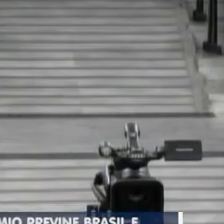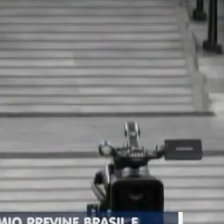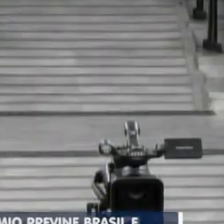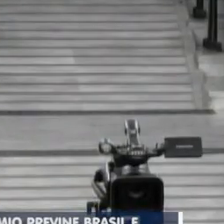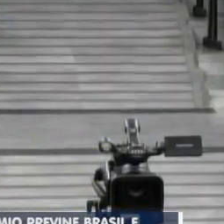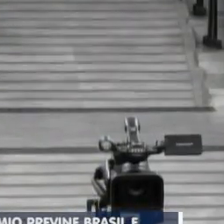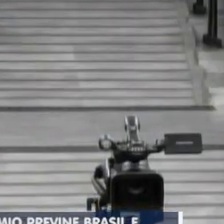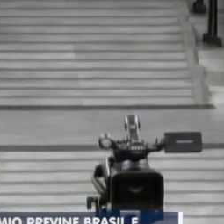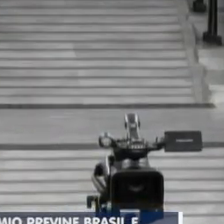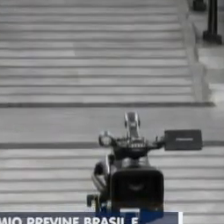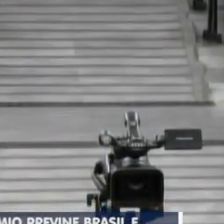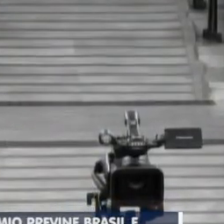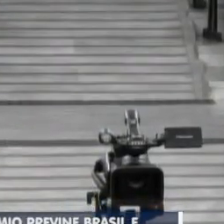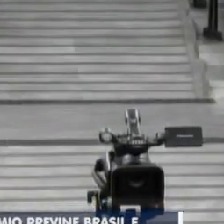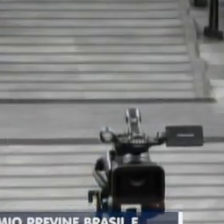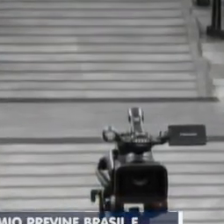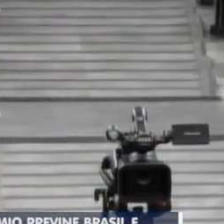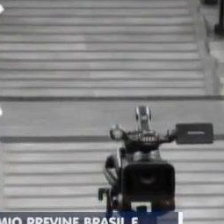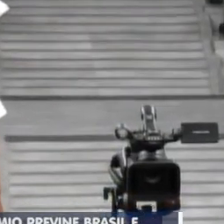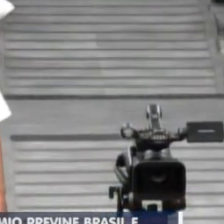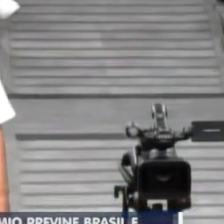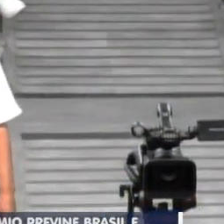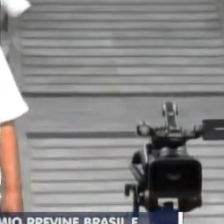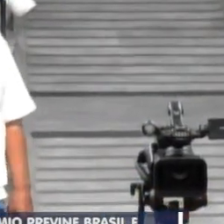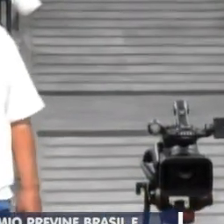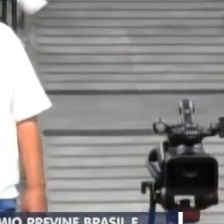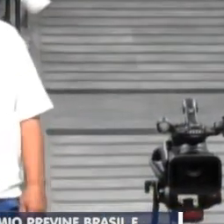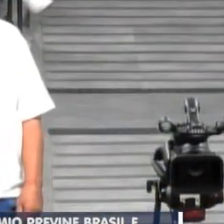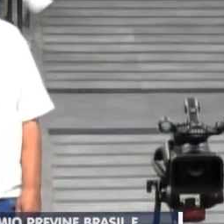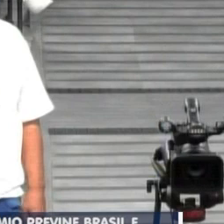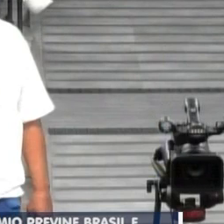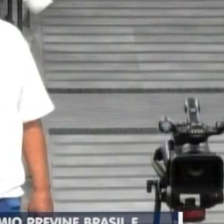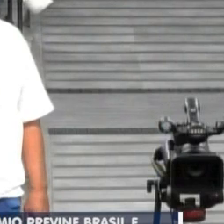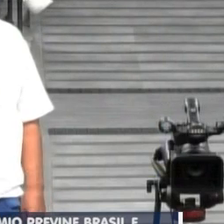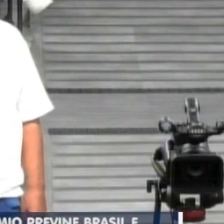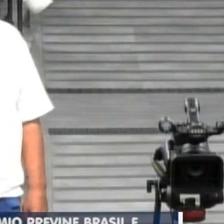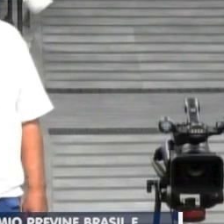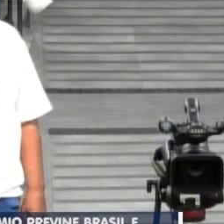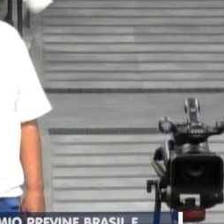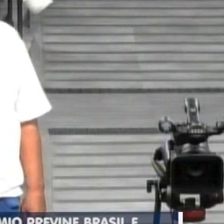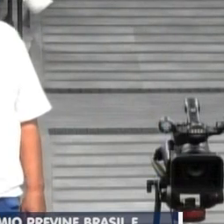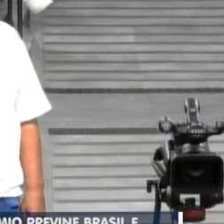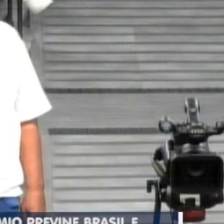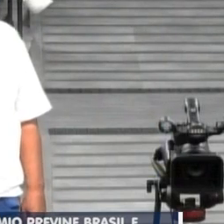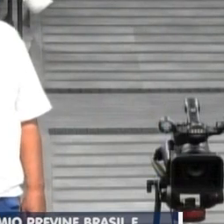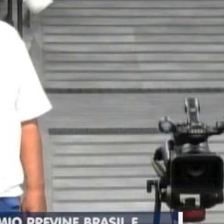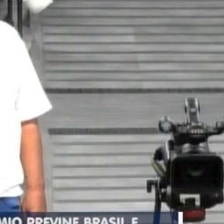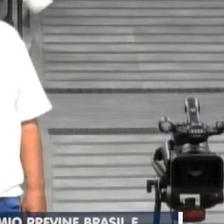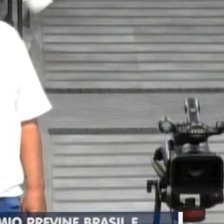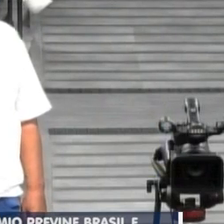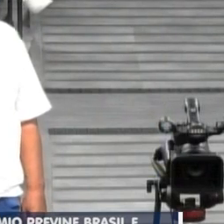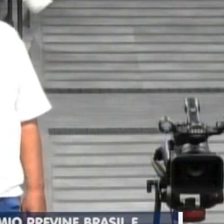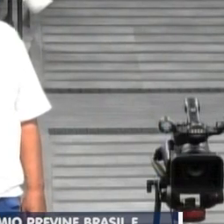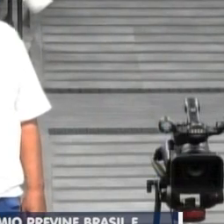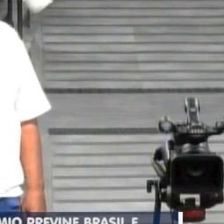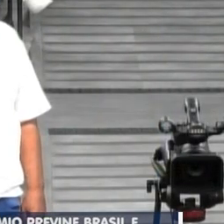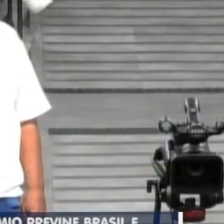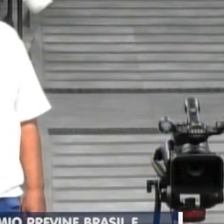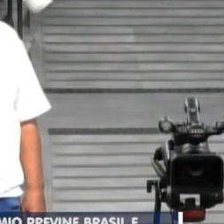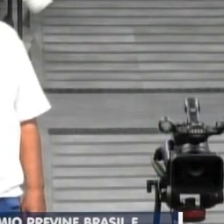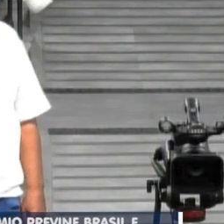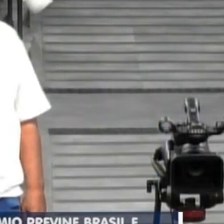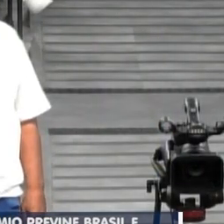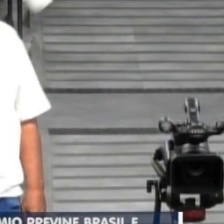Sua luta é antiga. Eu tinha cabelo ainda, né? Então, Mauro, vai ser lido aqui, Maurão, um requerimento desse